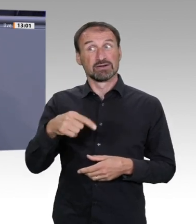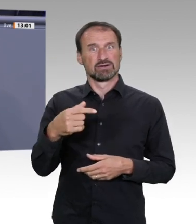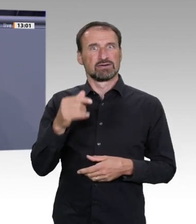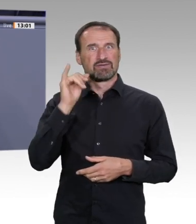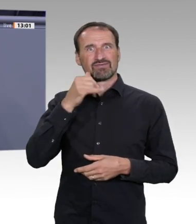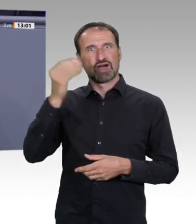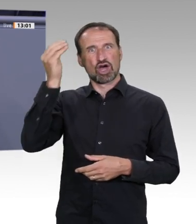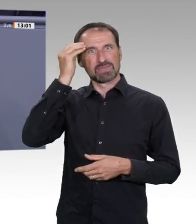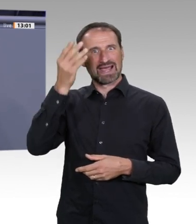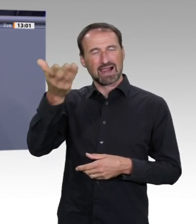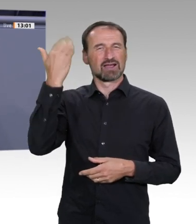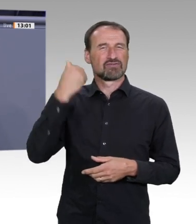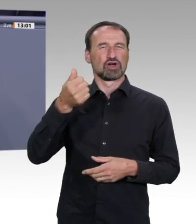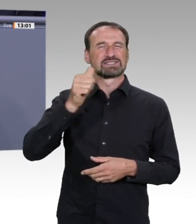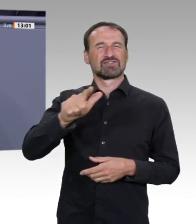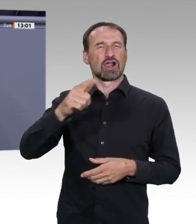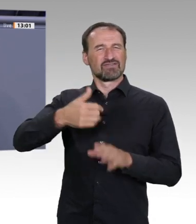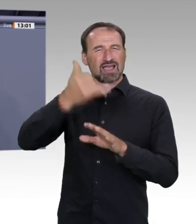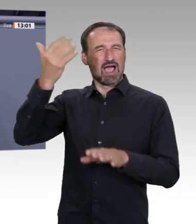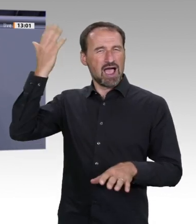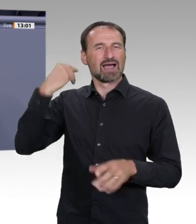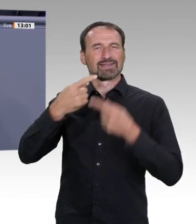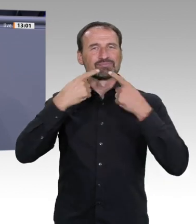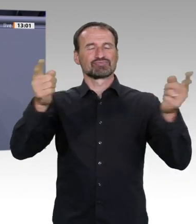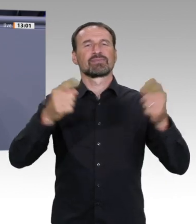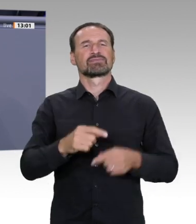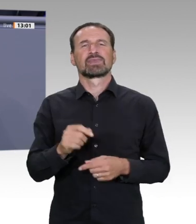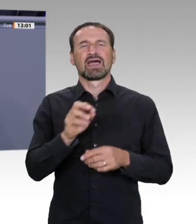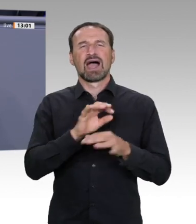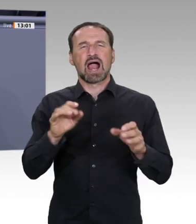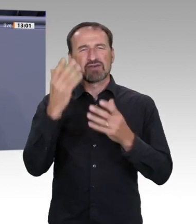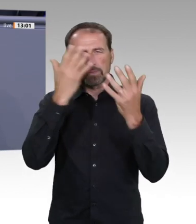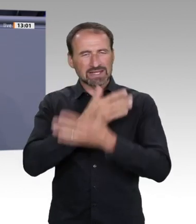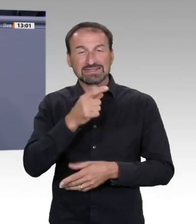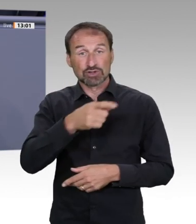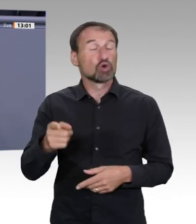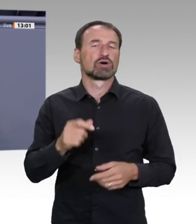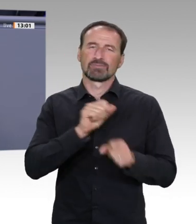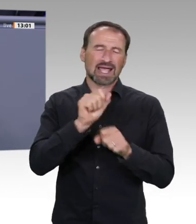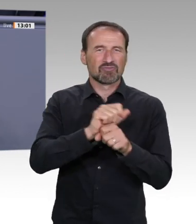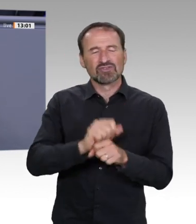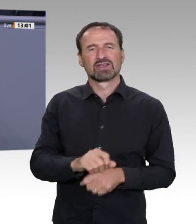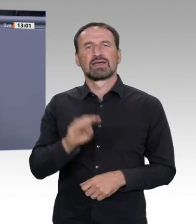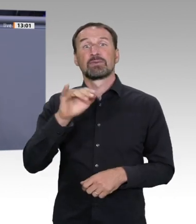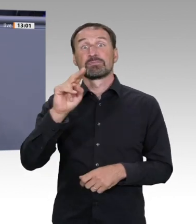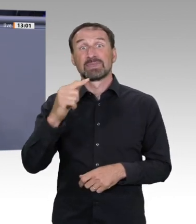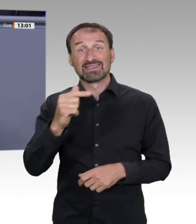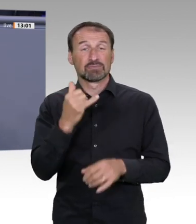Analfabetisierung bekämpfen, Frauen für MINT-Ausbildungsberufe gewinnen, Schulabbrecherzahlen halbieren. Doch